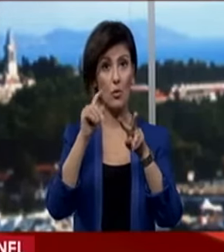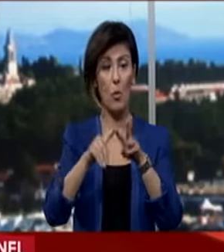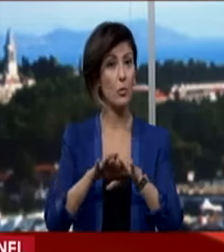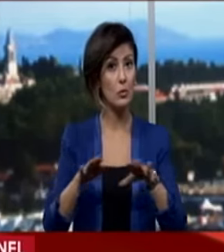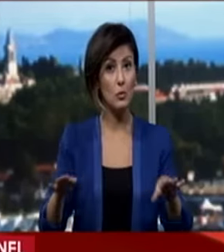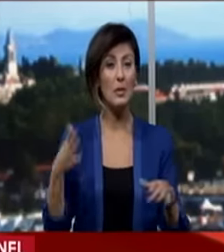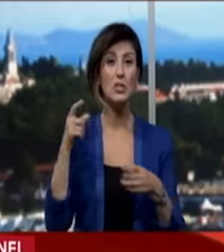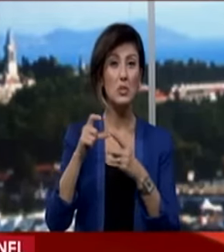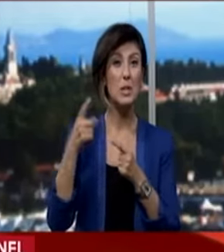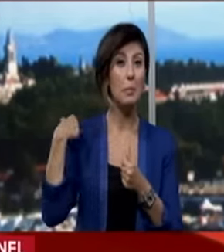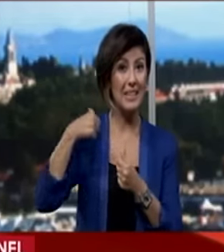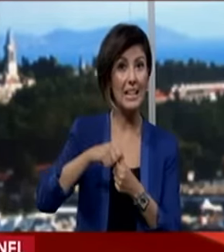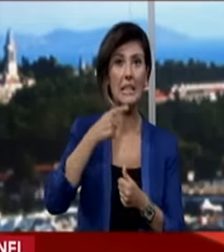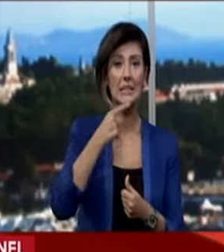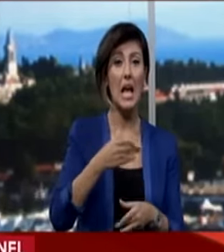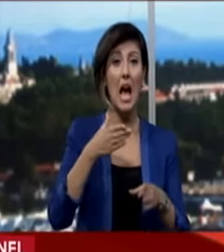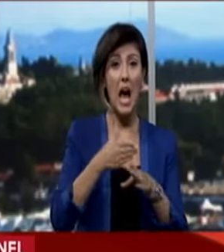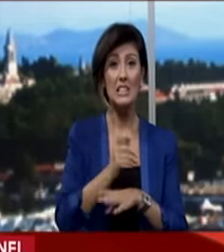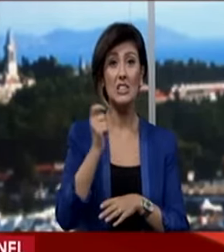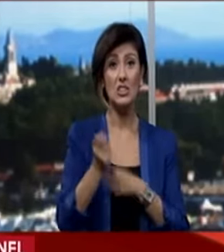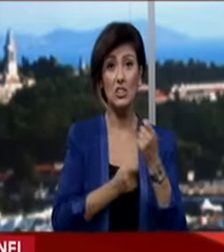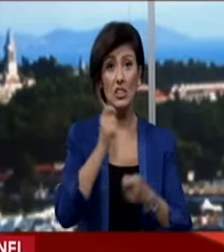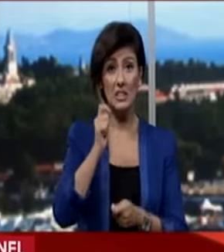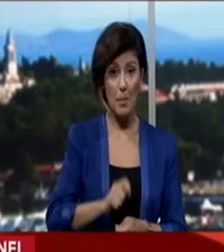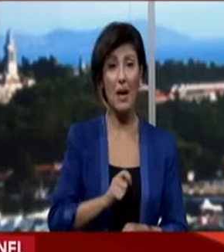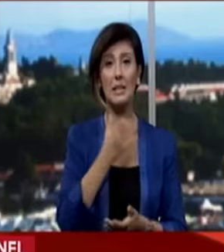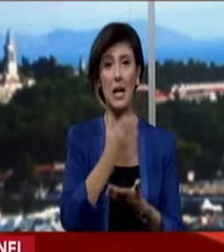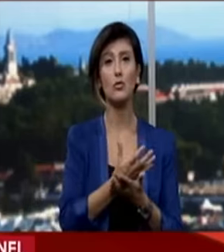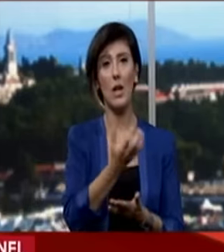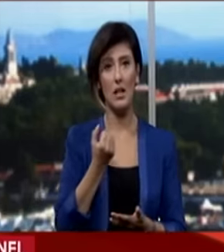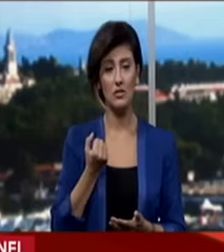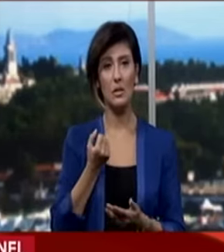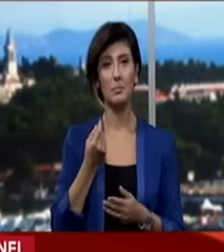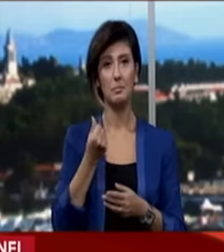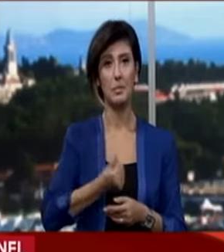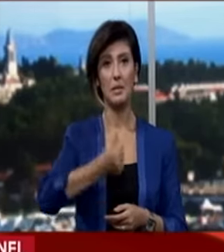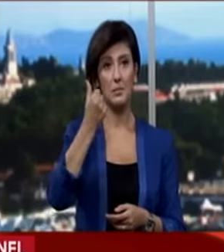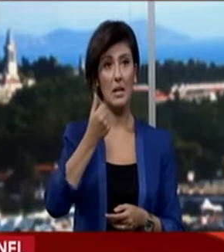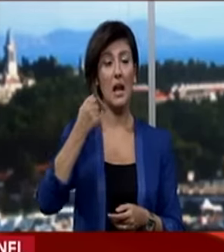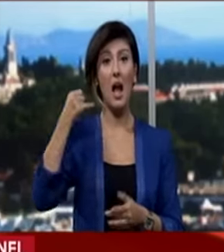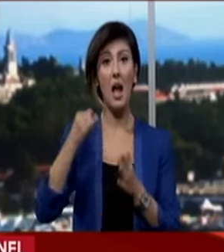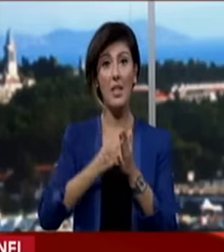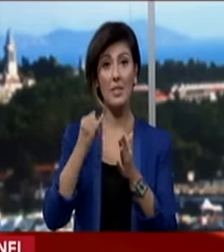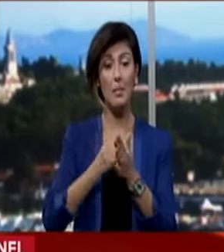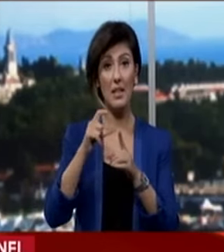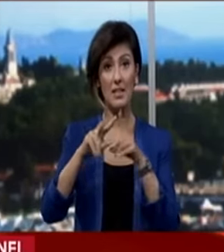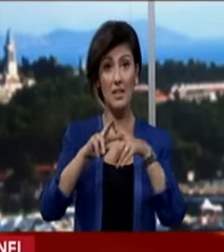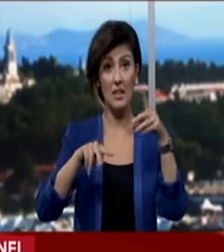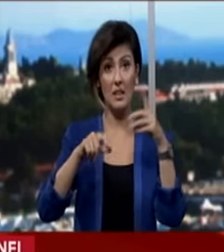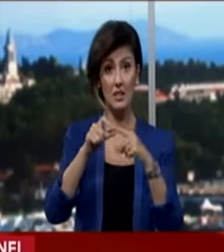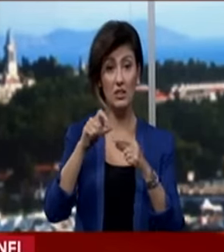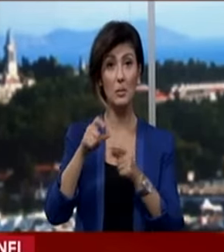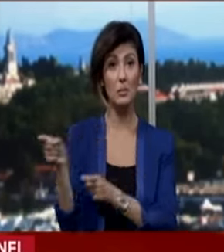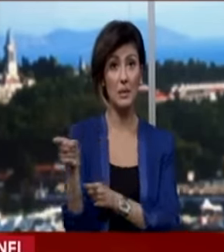Şimşek bir kez daha tekrarladı. Asıl işi yapanlar kadroya alınacak dedi. Maliye Bakanı, Gaziantep'in DAEŞ militanlarının üssü olduğu